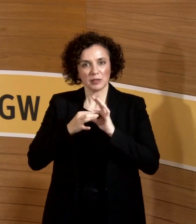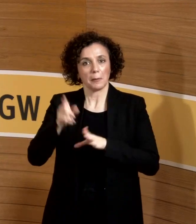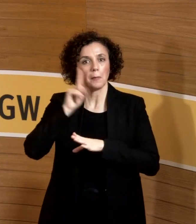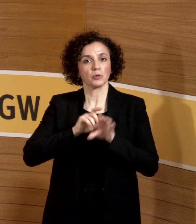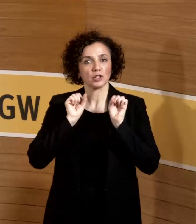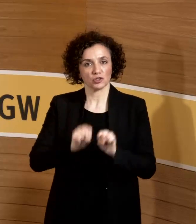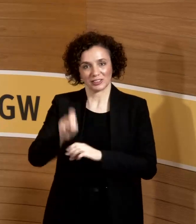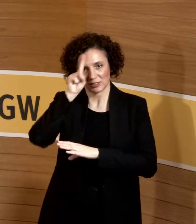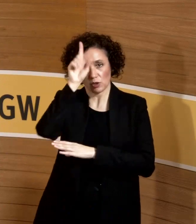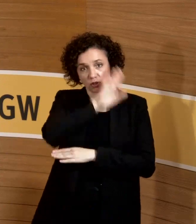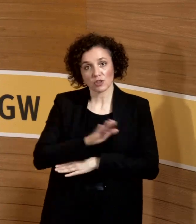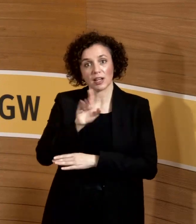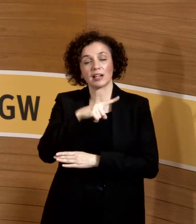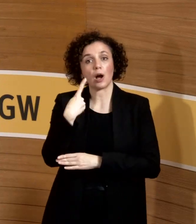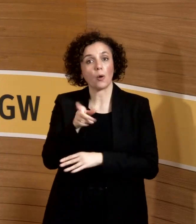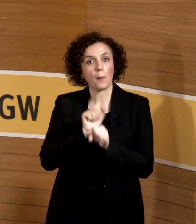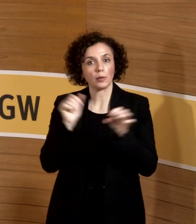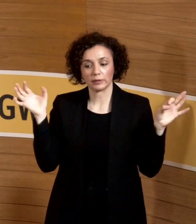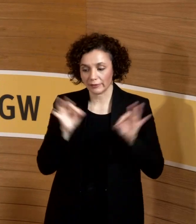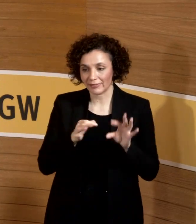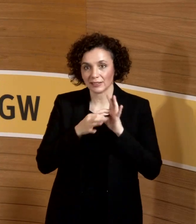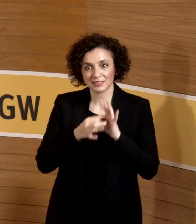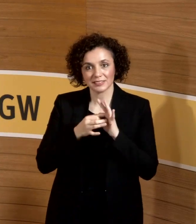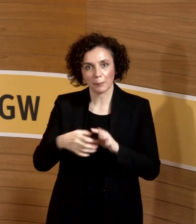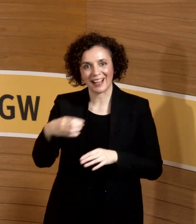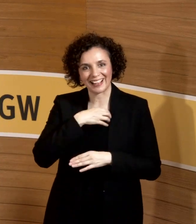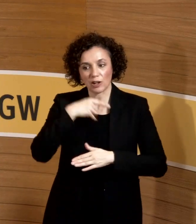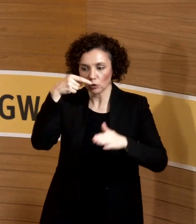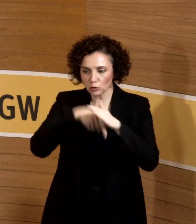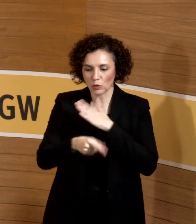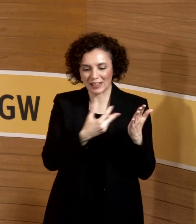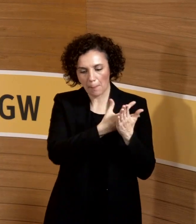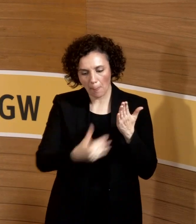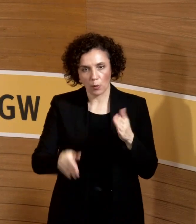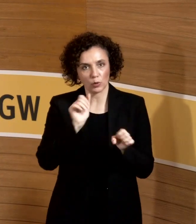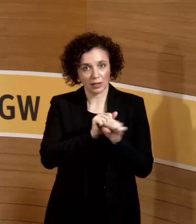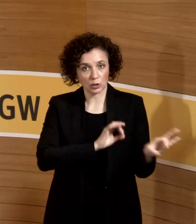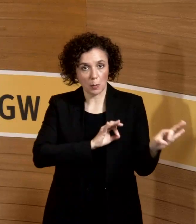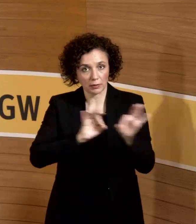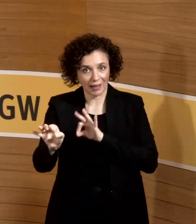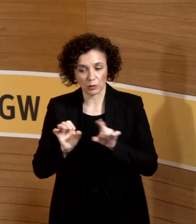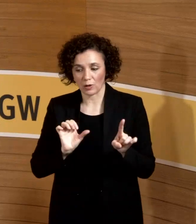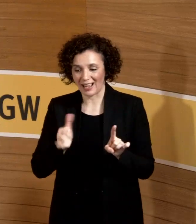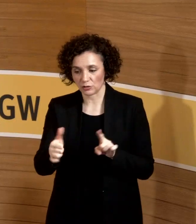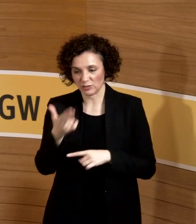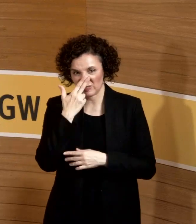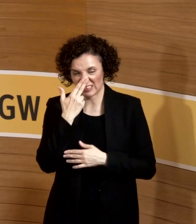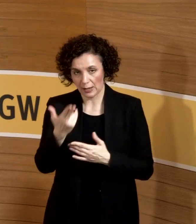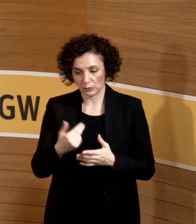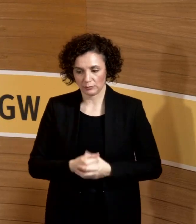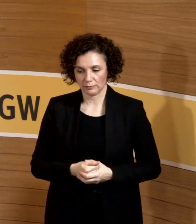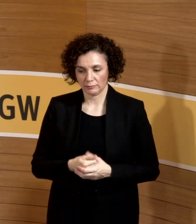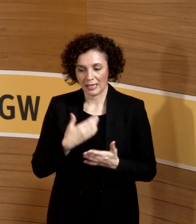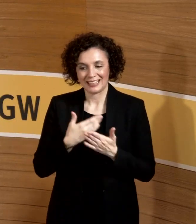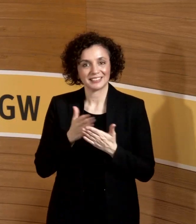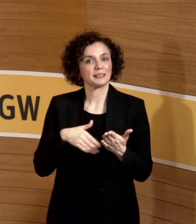blutübertragbare Erkrankungen einzuschätzen. Und da haben wir jetzt sozusagen diesen Satz, dass es